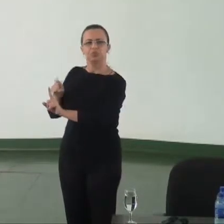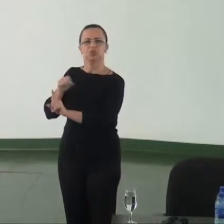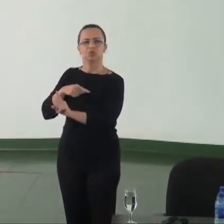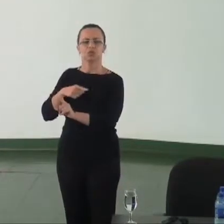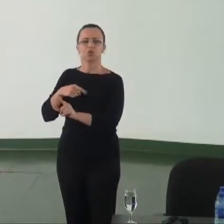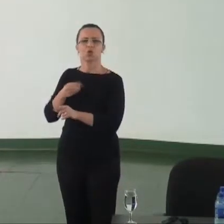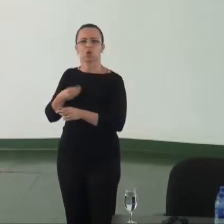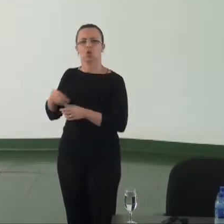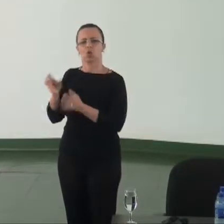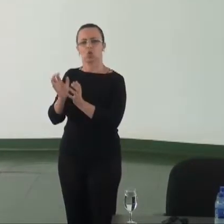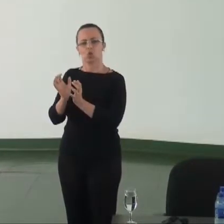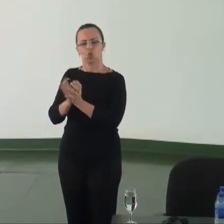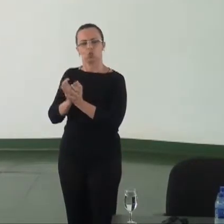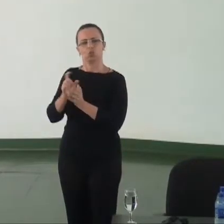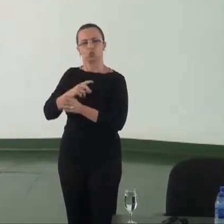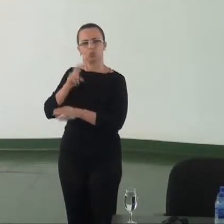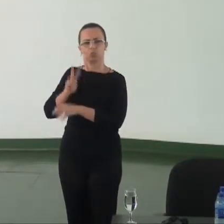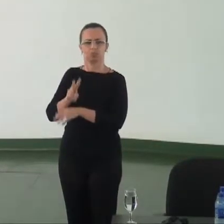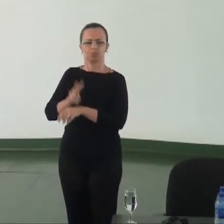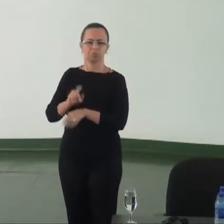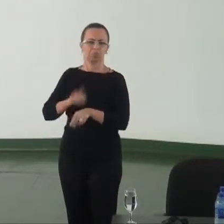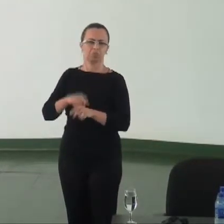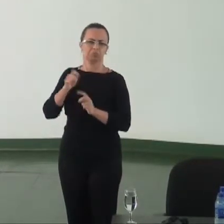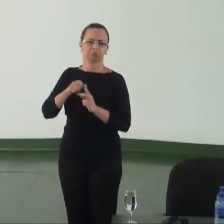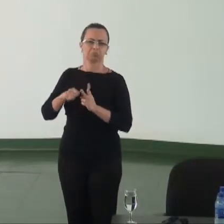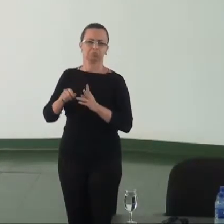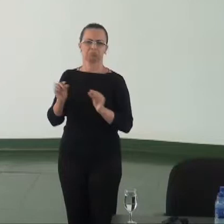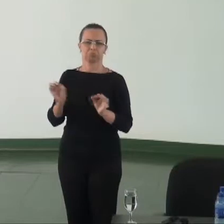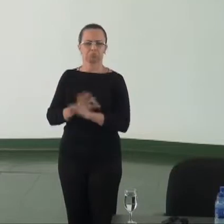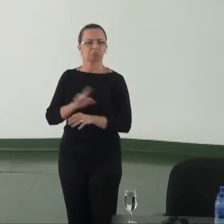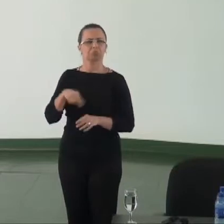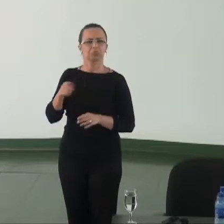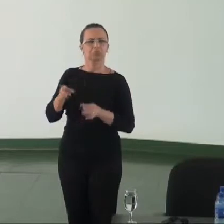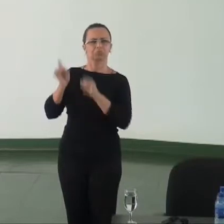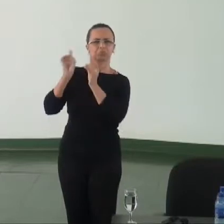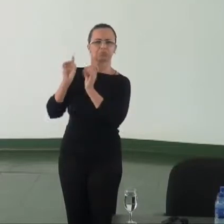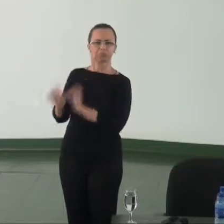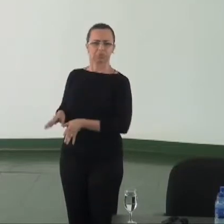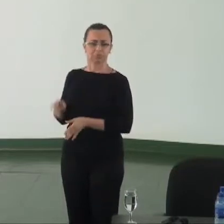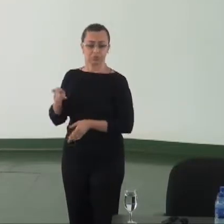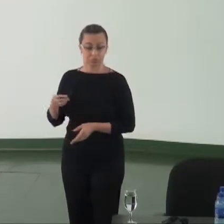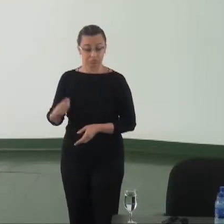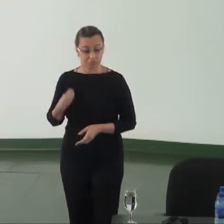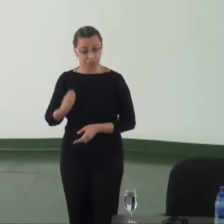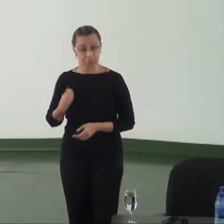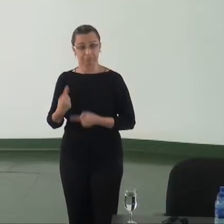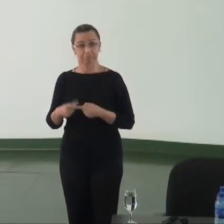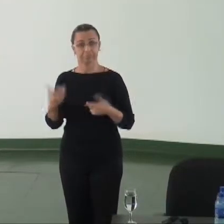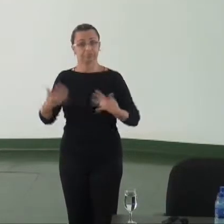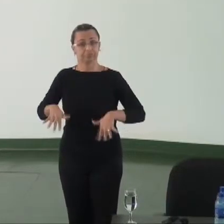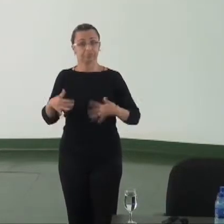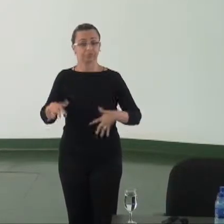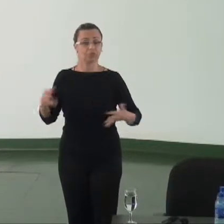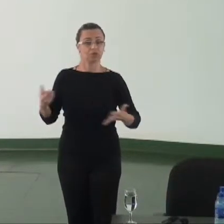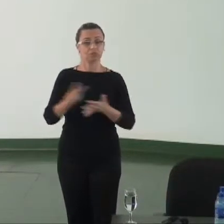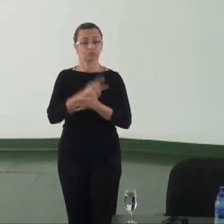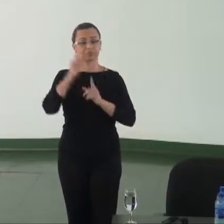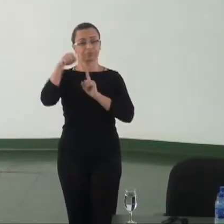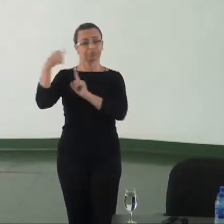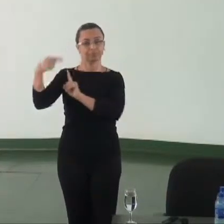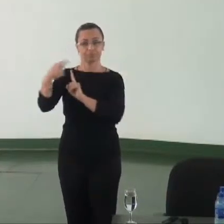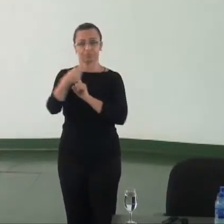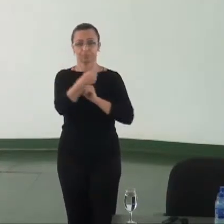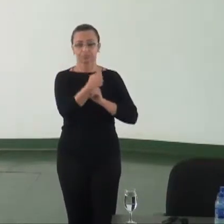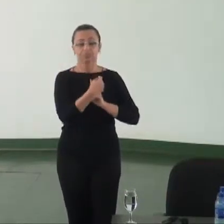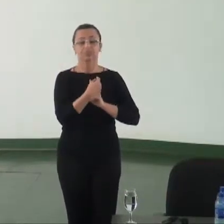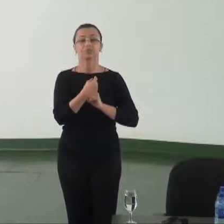proteção que dura pouco tempo, depois ele fica abandonado à mercê daqueles opressores que